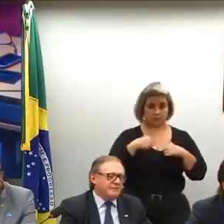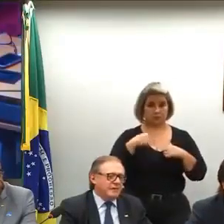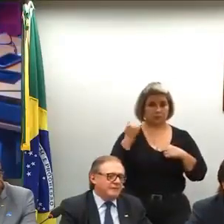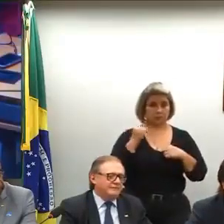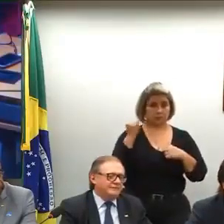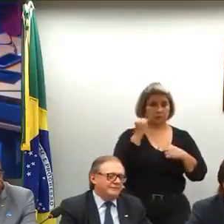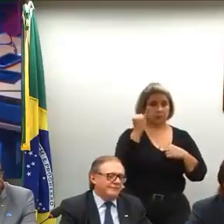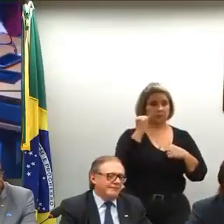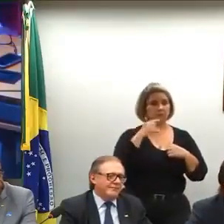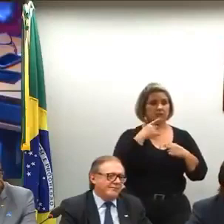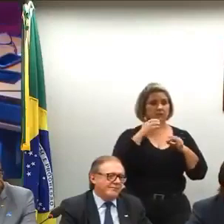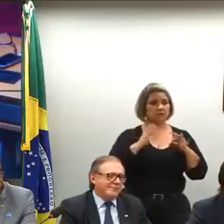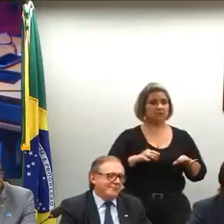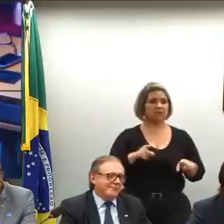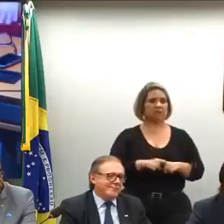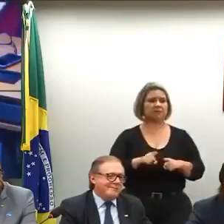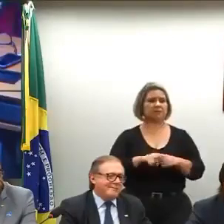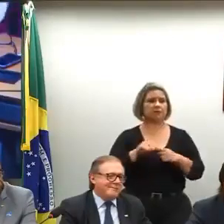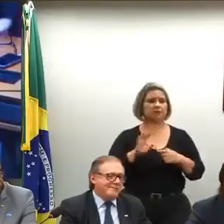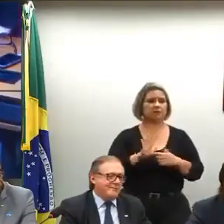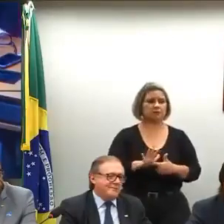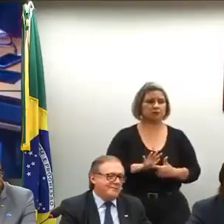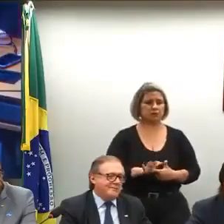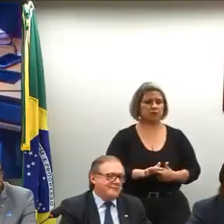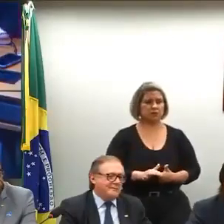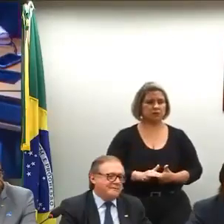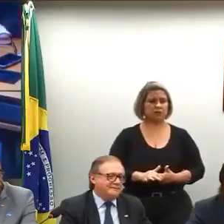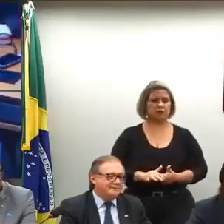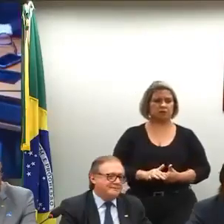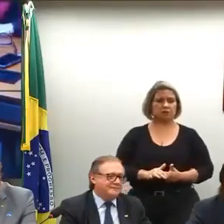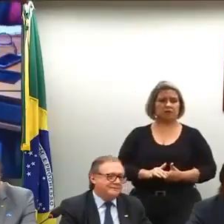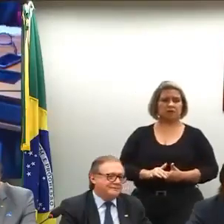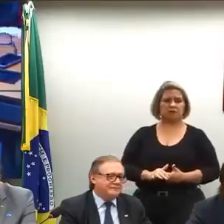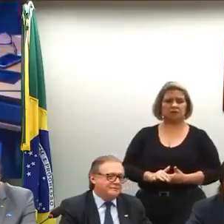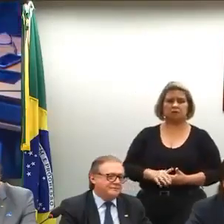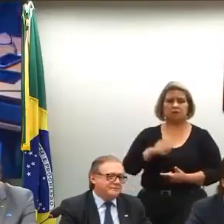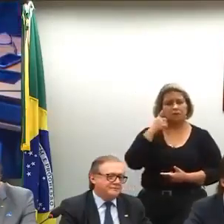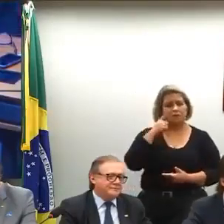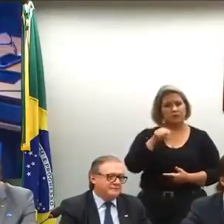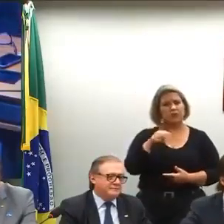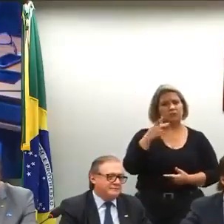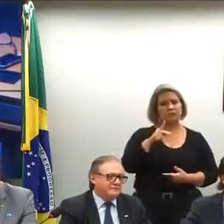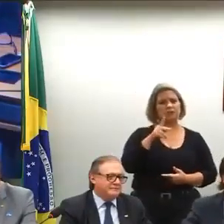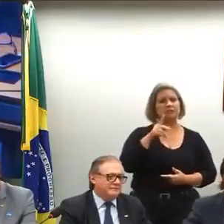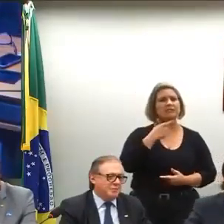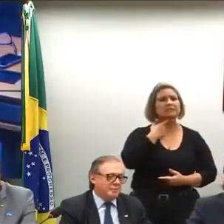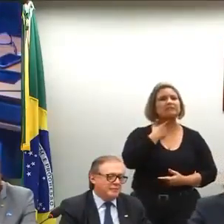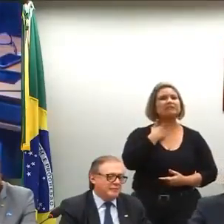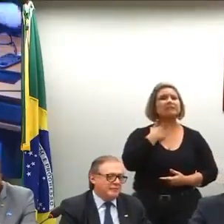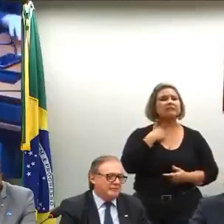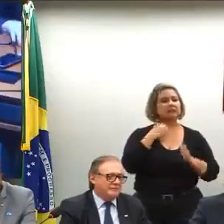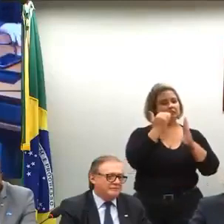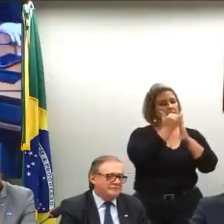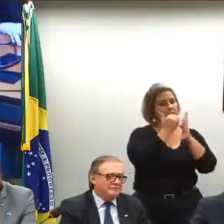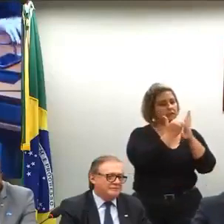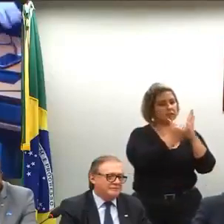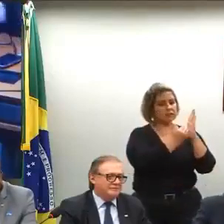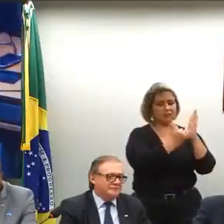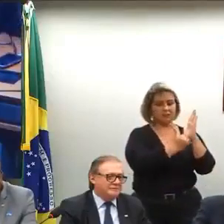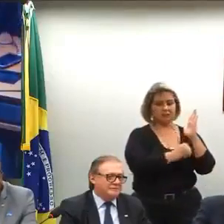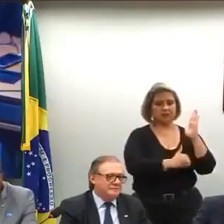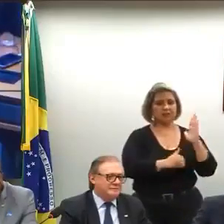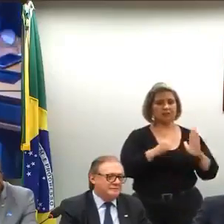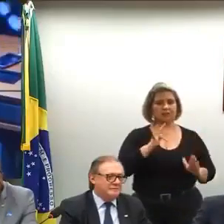e só se confirma o que a gente veio trazer. Quando eu vejo na lista de desejos, BNCC e Fundeb juntos,